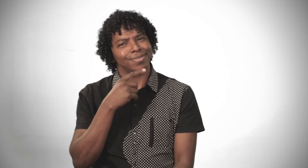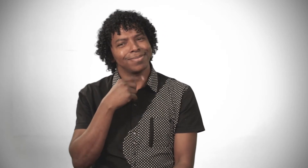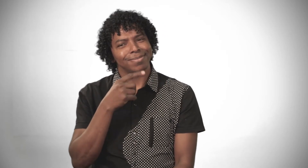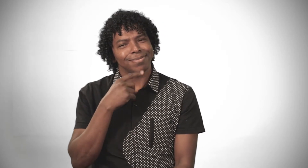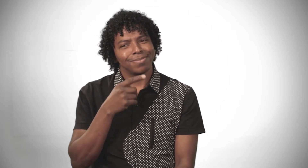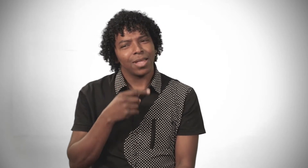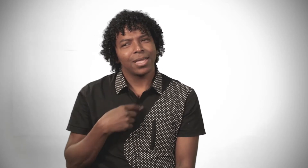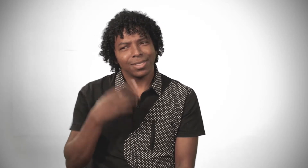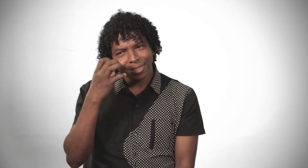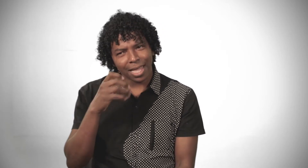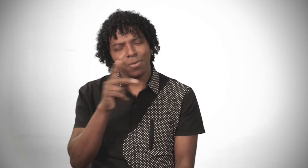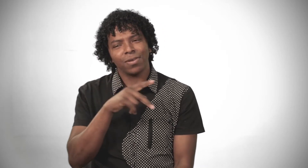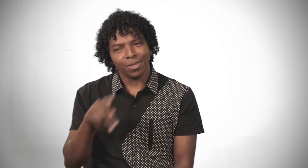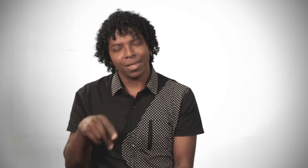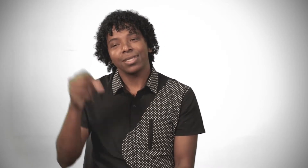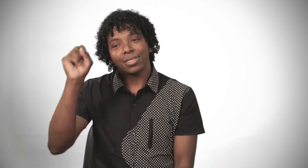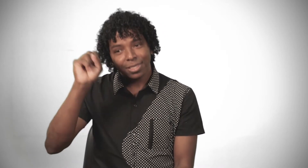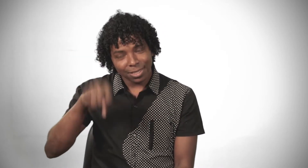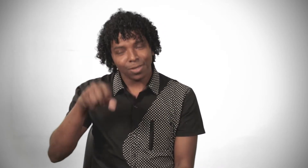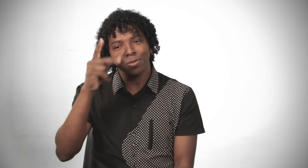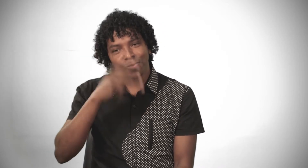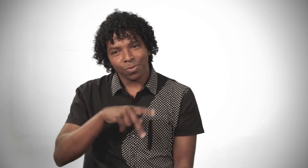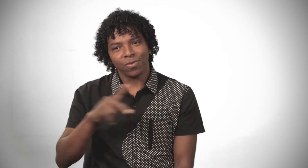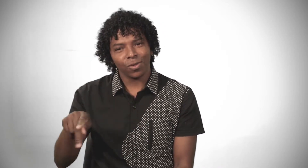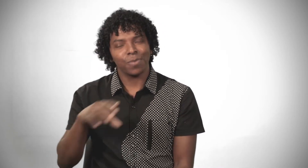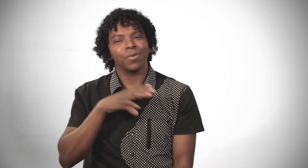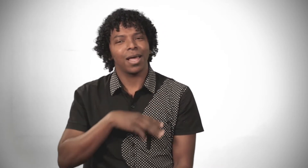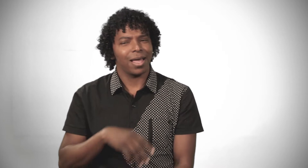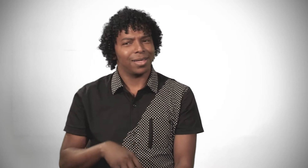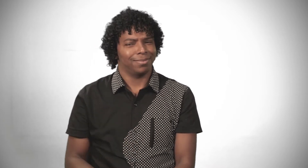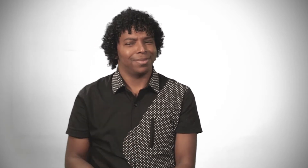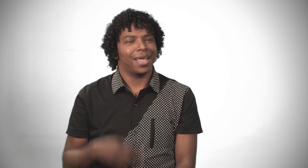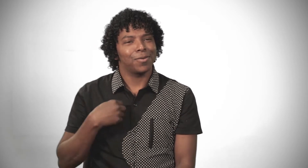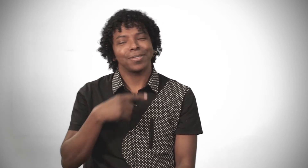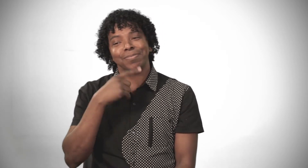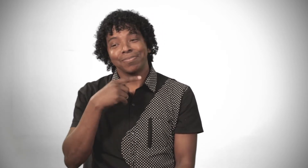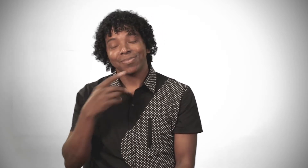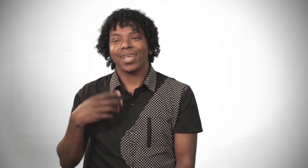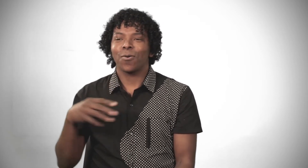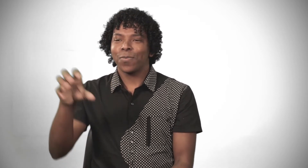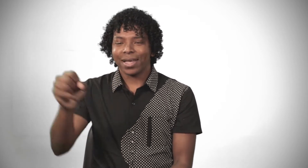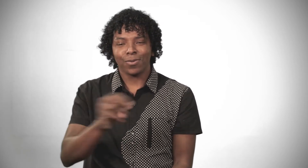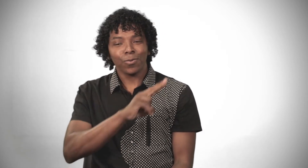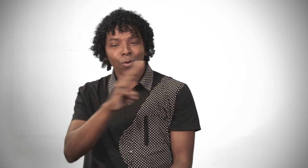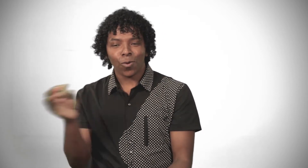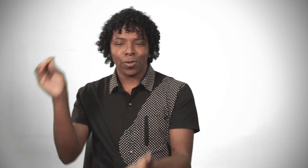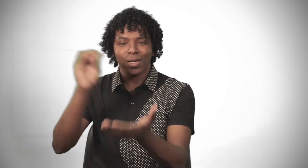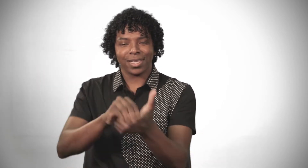Eu perguntei, sério, você é professora? Sim, eu sou professora de língua portuguesa. Ainda não acreditando, peguei o nome dela e pesquisei no